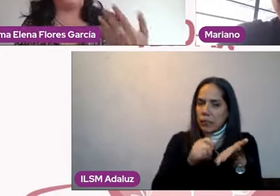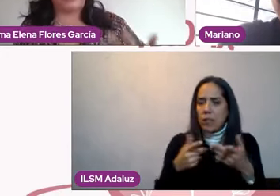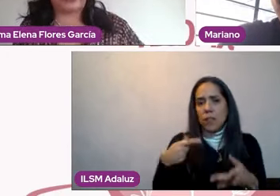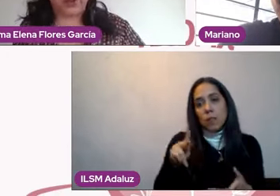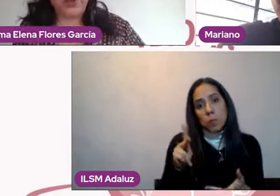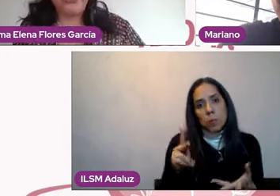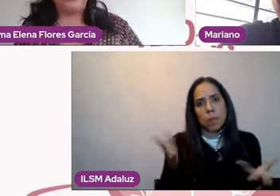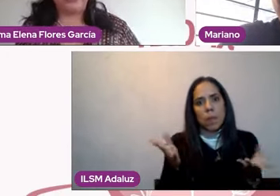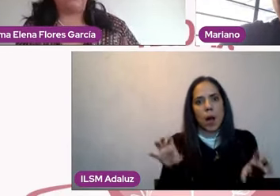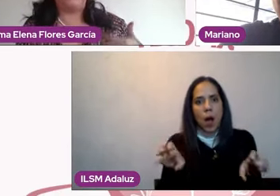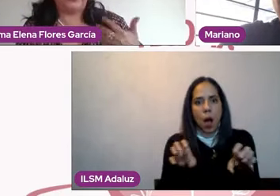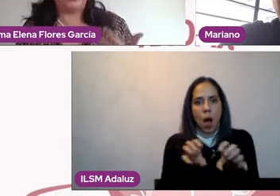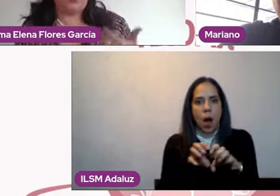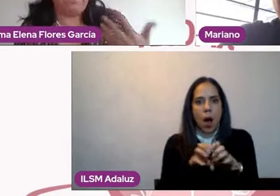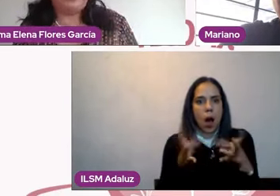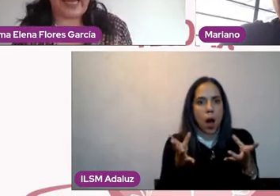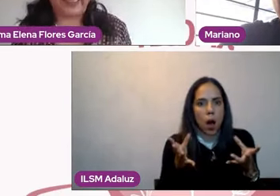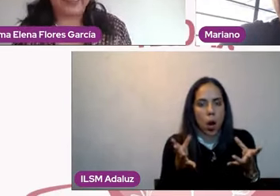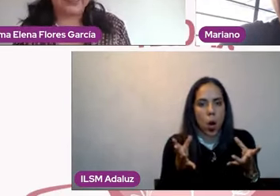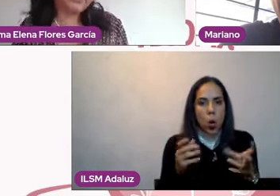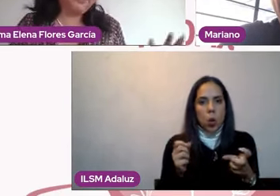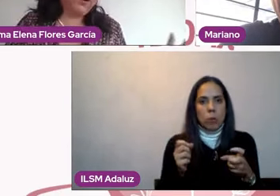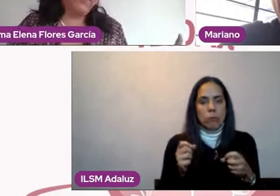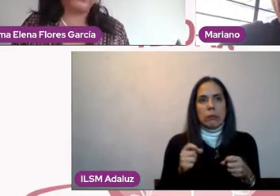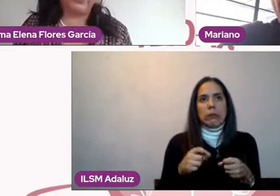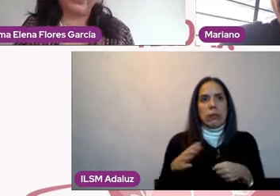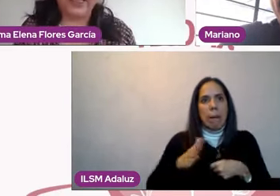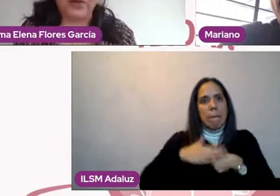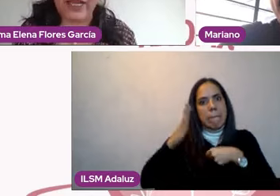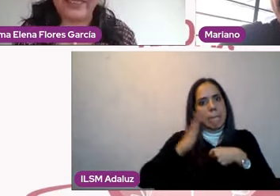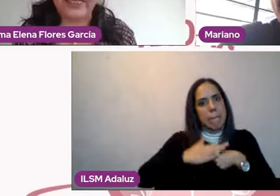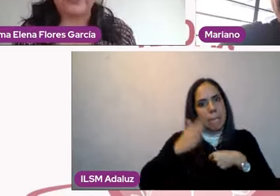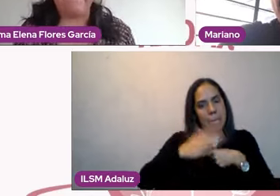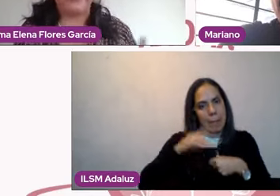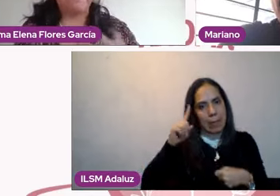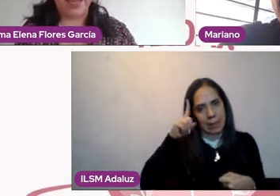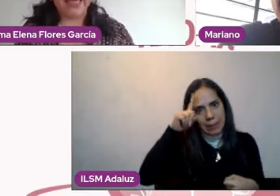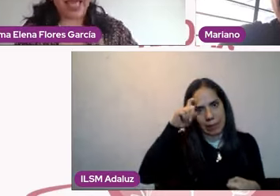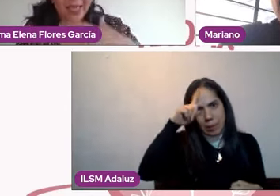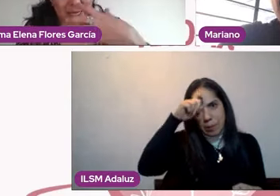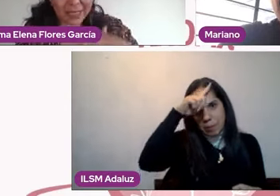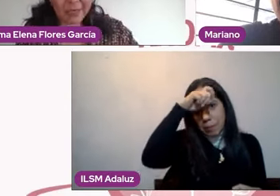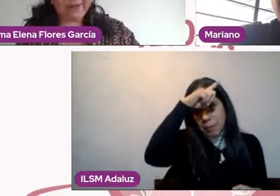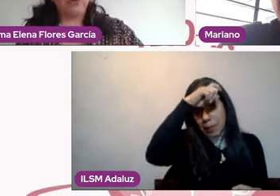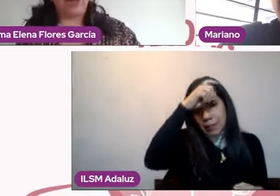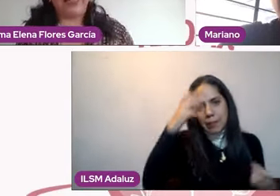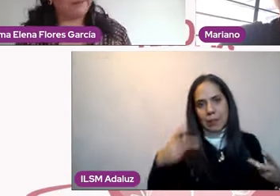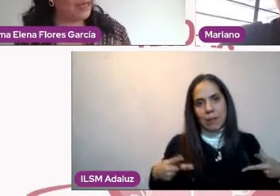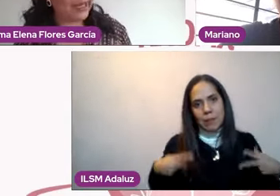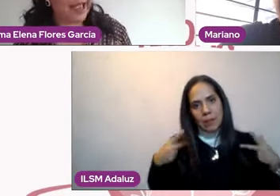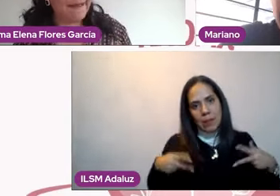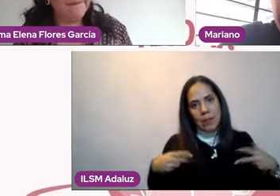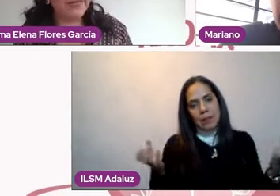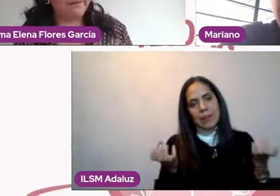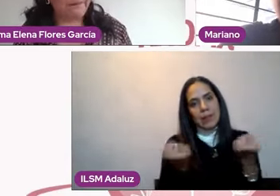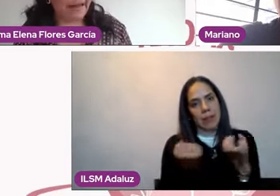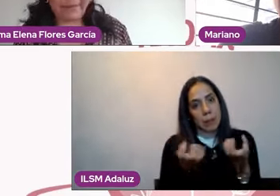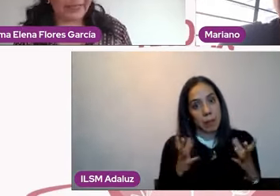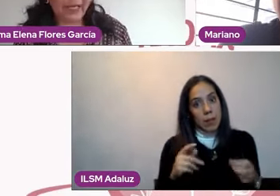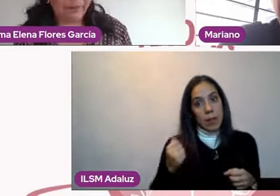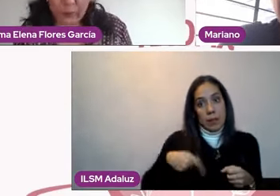este privilegio de poderte complicar la existencia, bueno, pues tienes que tener una existencia primaria, individual, de manera,